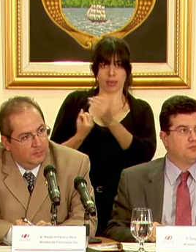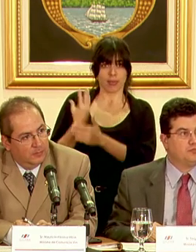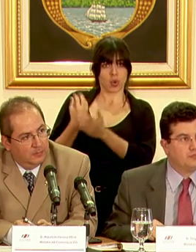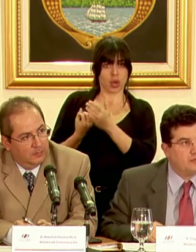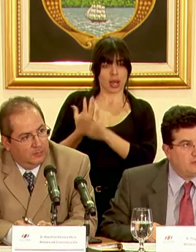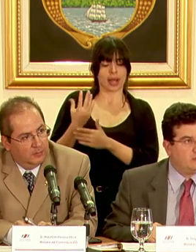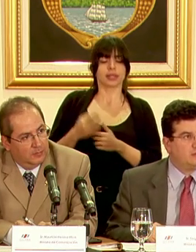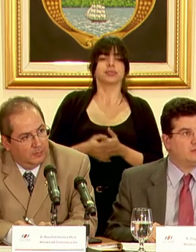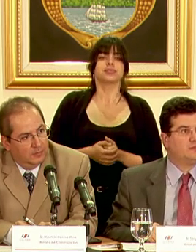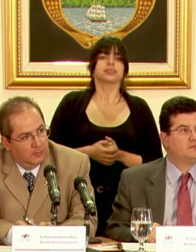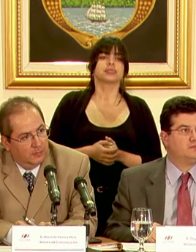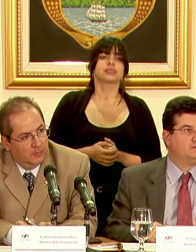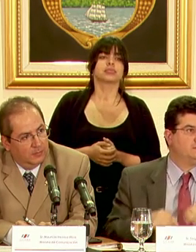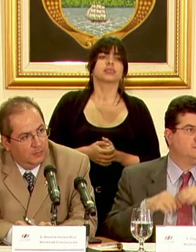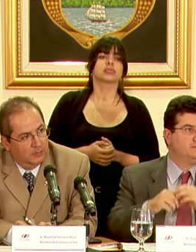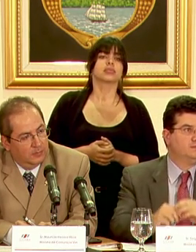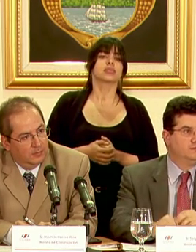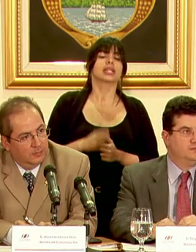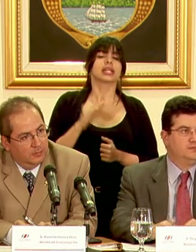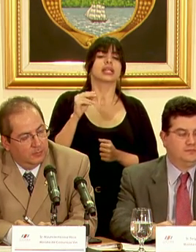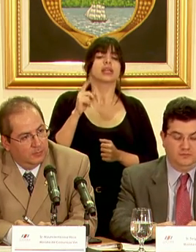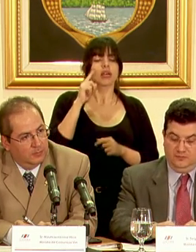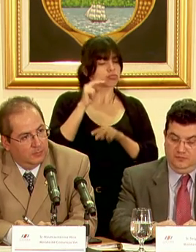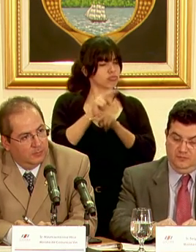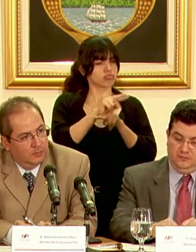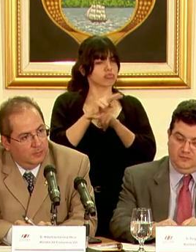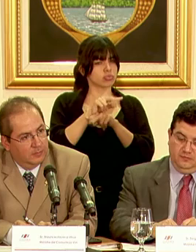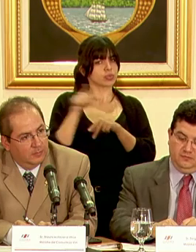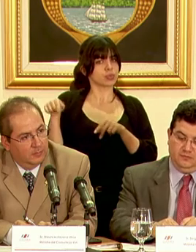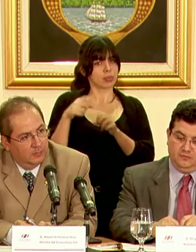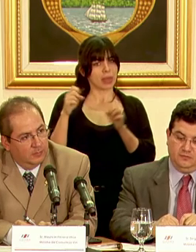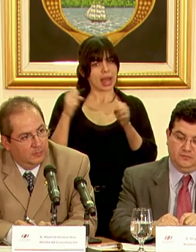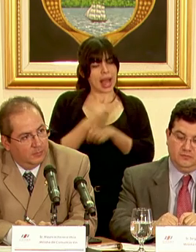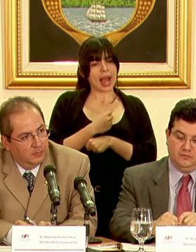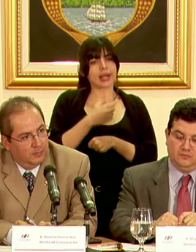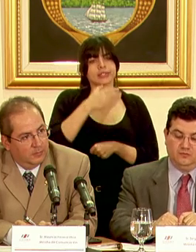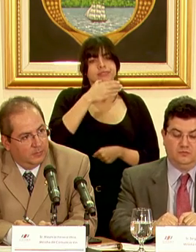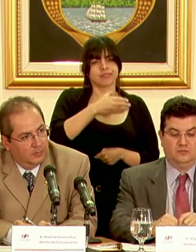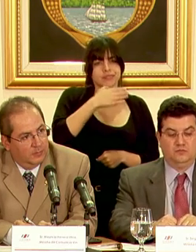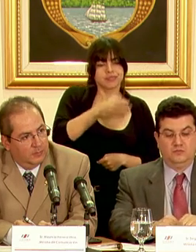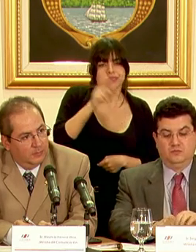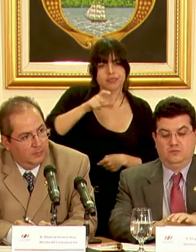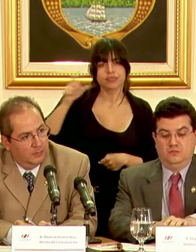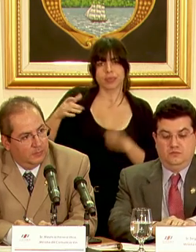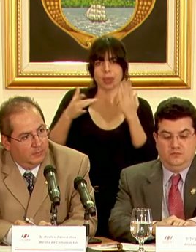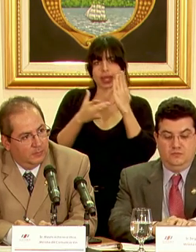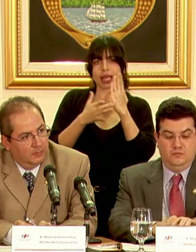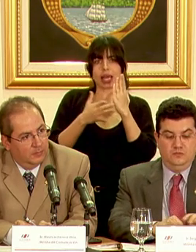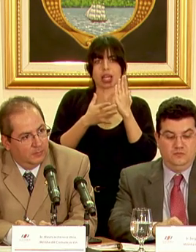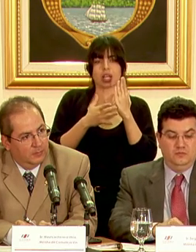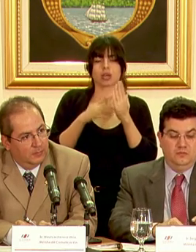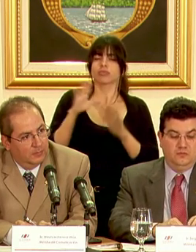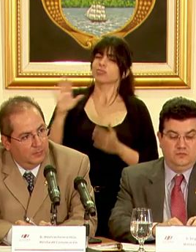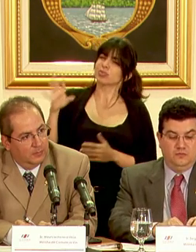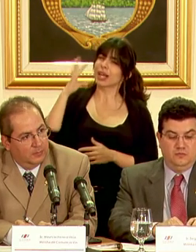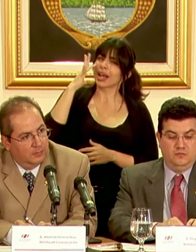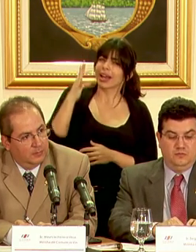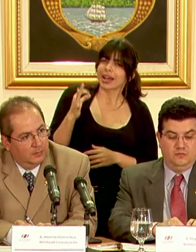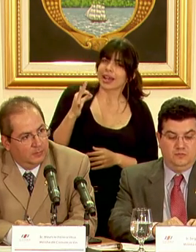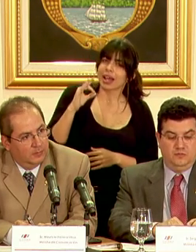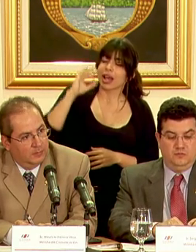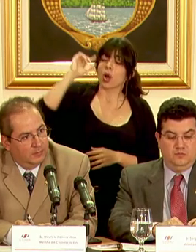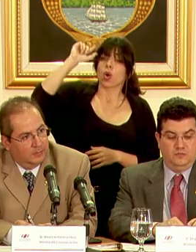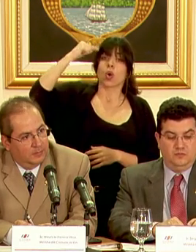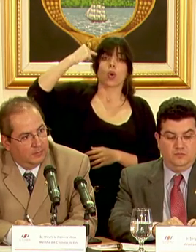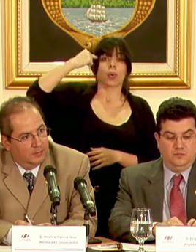y el monitoreo que hacen ustedes las recomendaciones de los técnicos considera que el